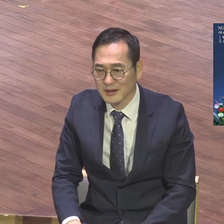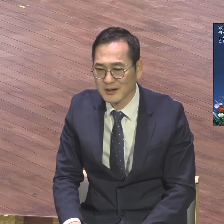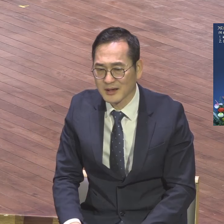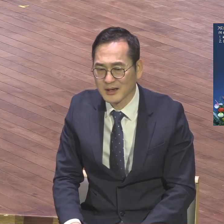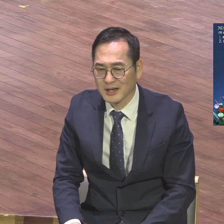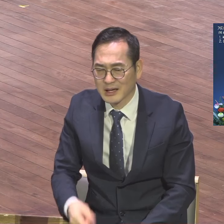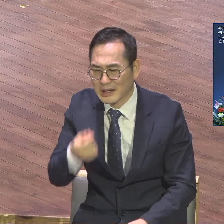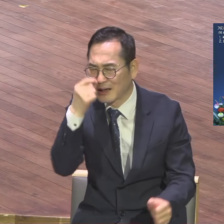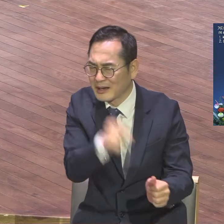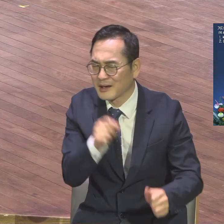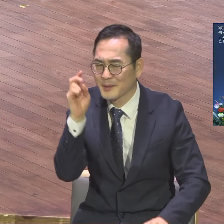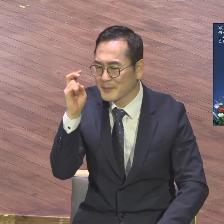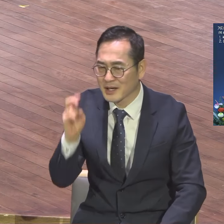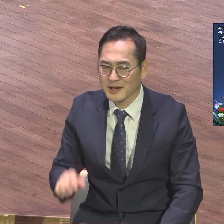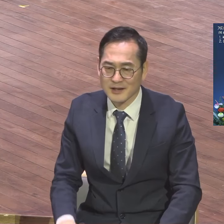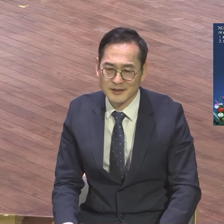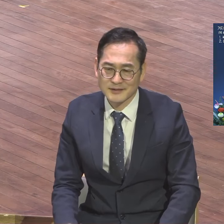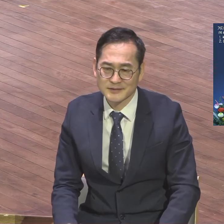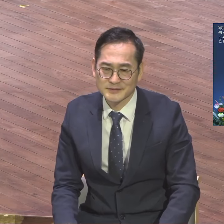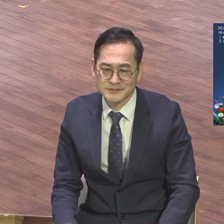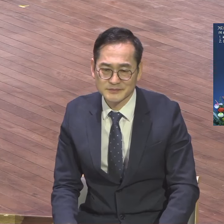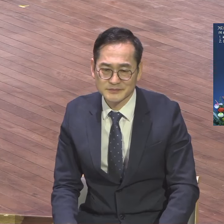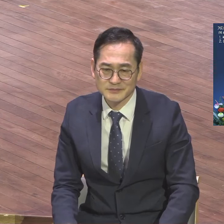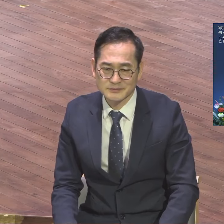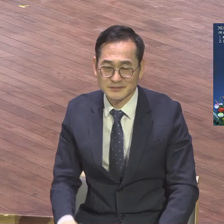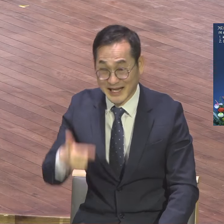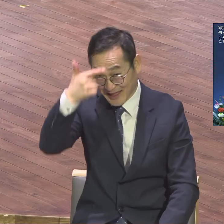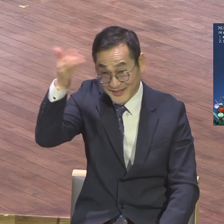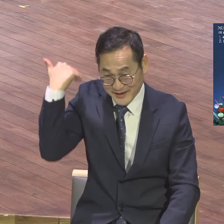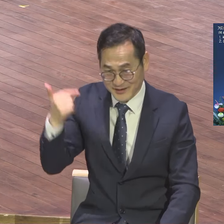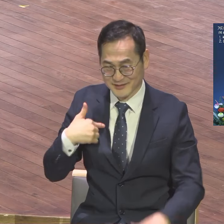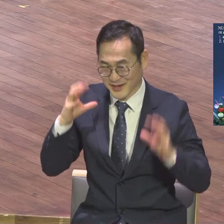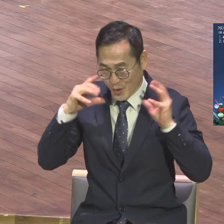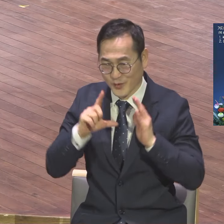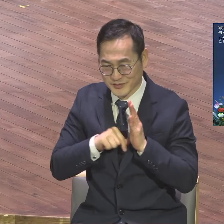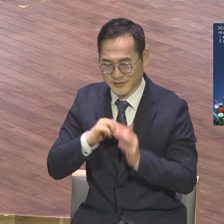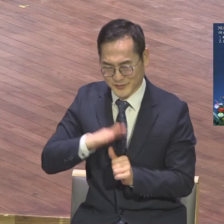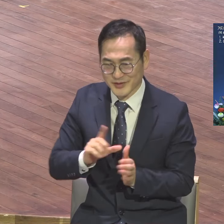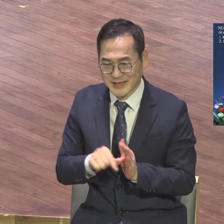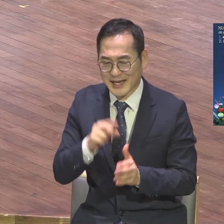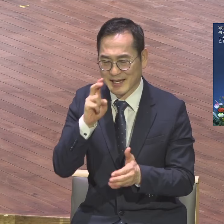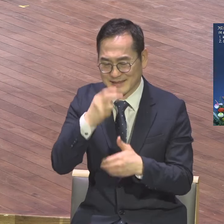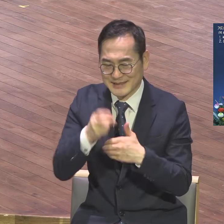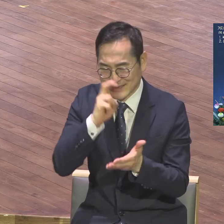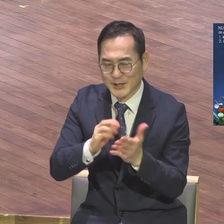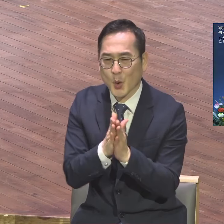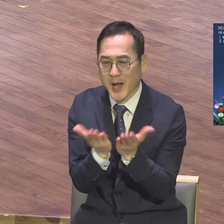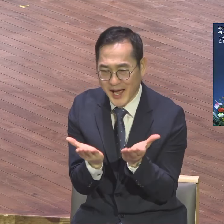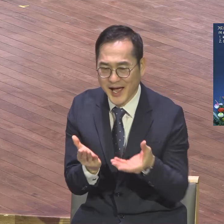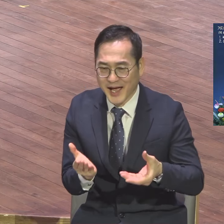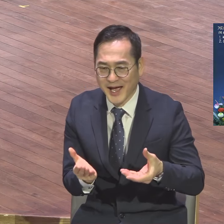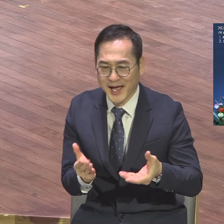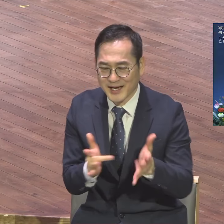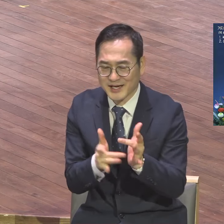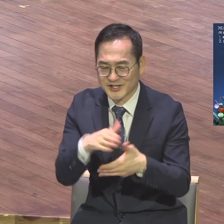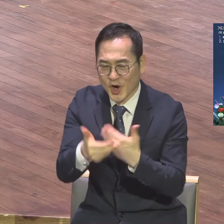해도요 찬송가 들고 교회 가는 게 창피했어요 그래서 찬송가 성경을 핍박받는 분들은 다 숨겨가지고